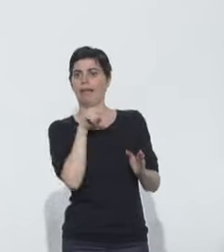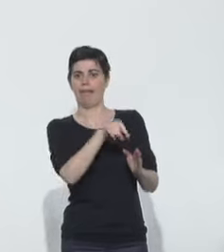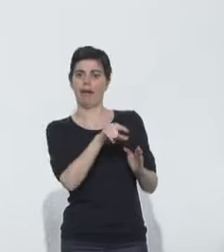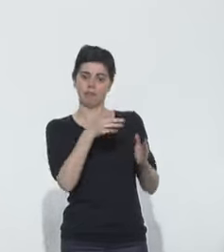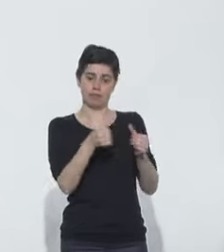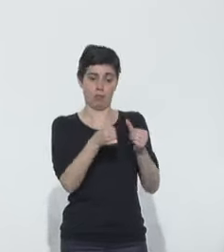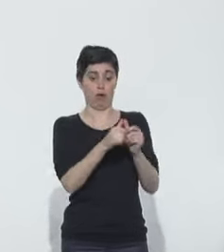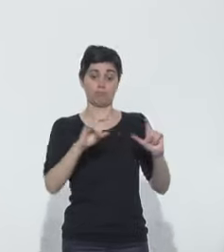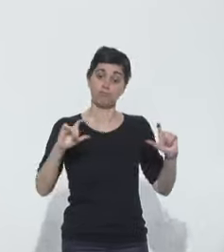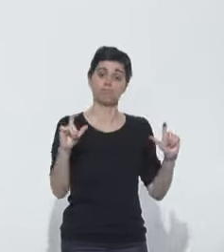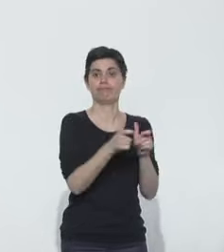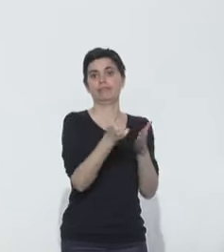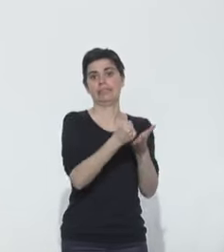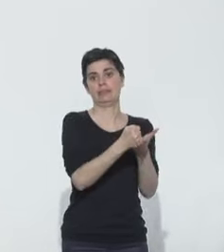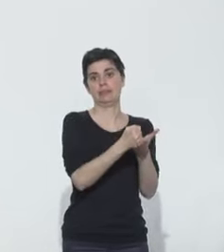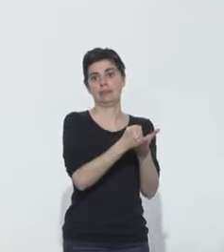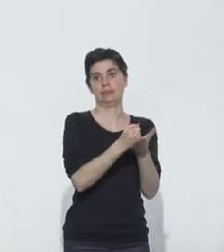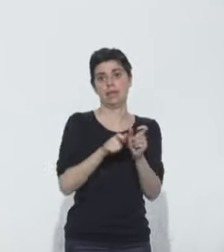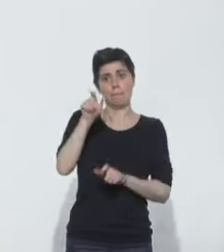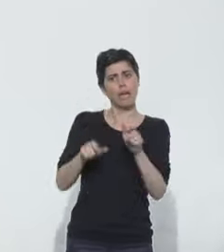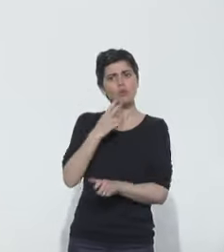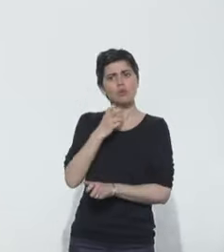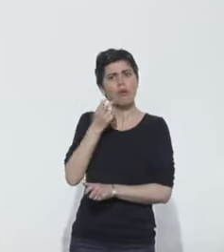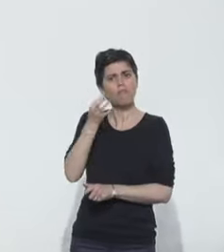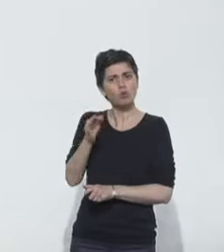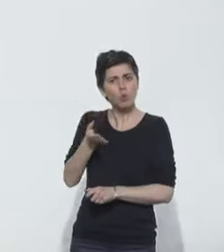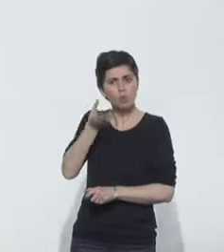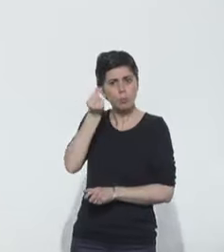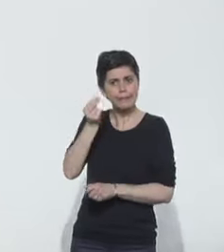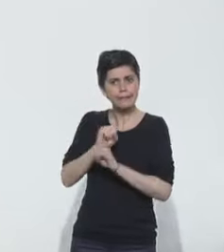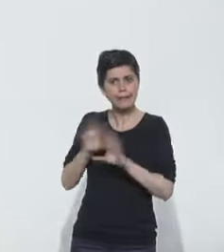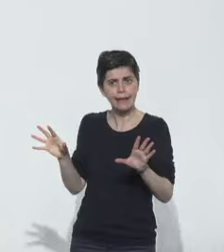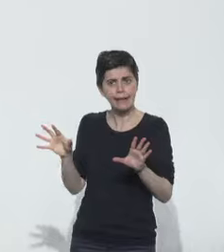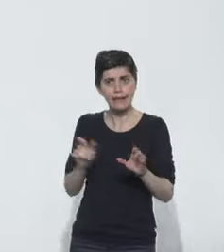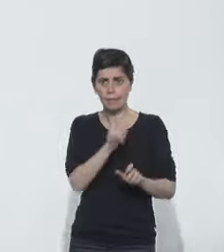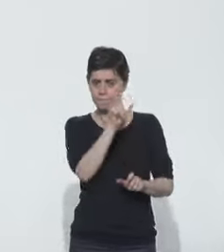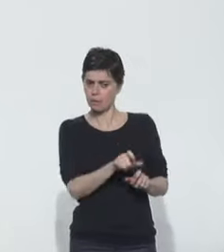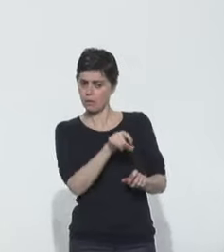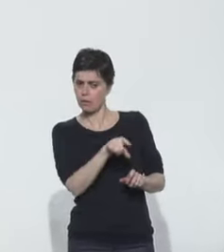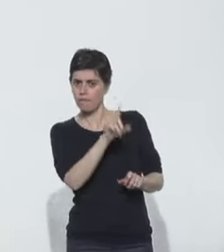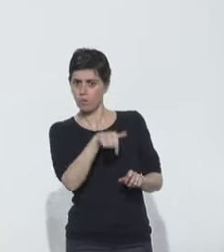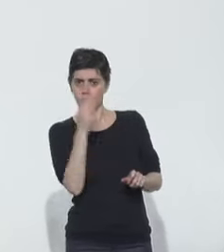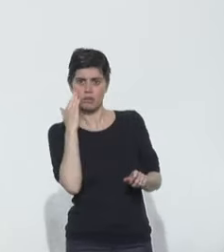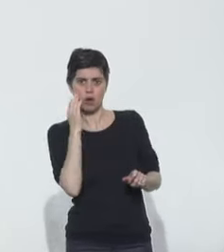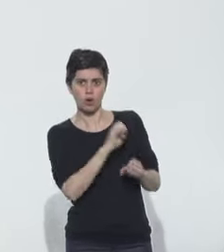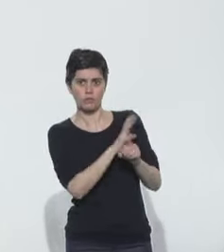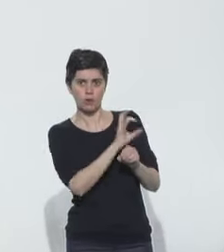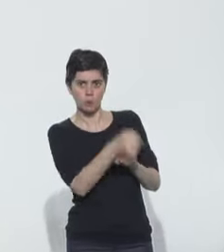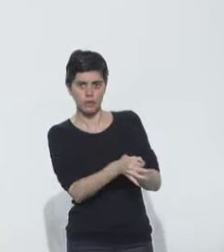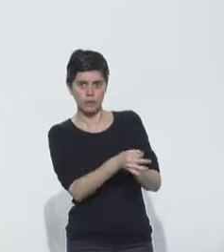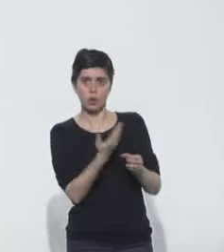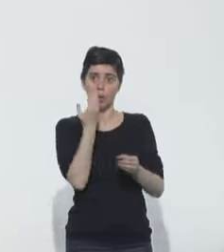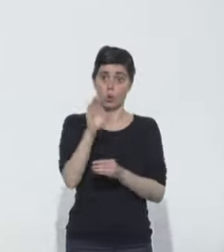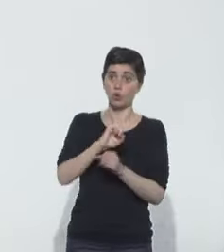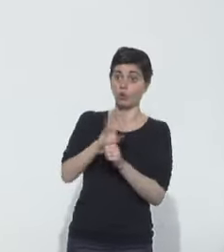tout simplement parce que les Françaises et les Français comprennent bien qu'il est important de savoir qui sont les résidents infectés et quels sont ceux qui ne le sont pas pour pouvoir